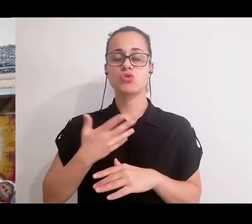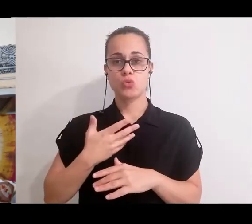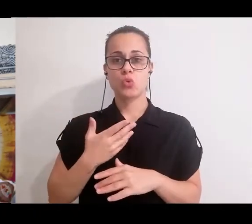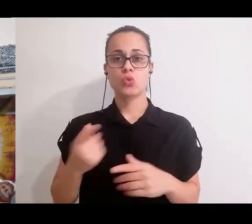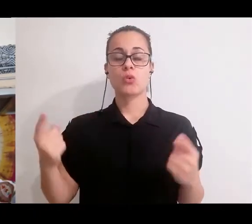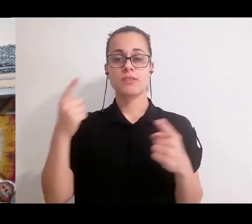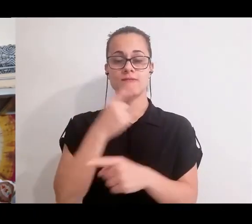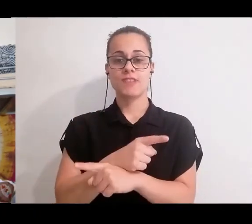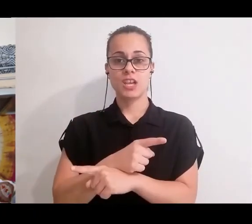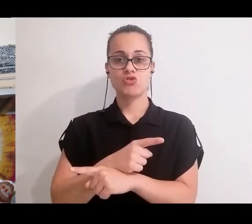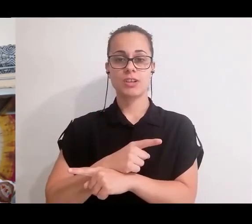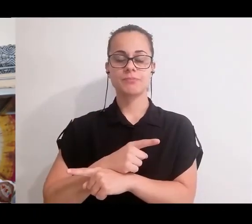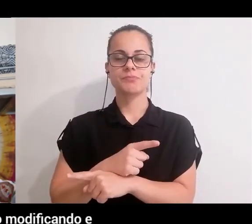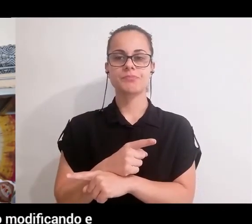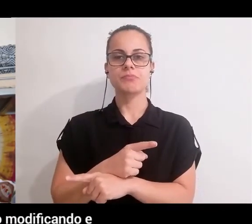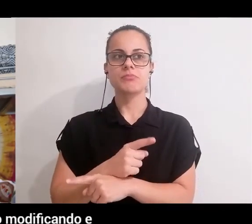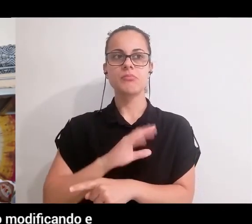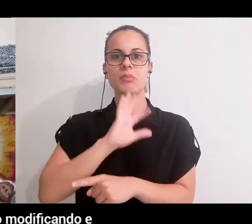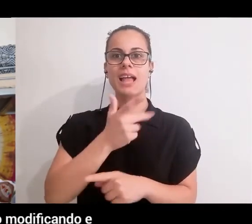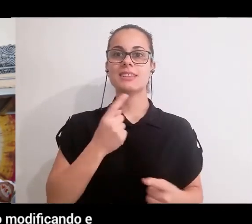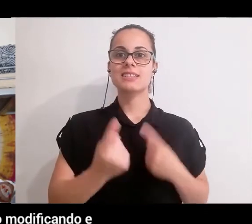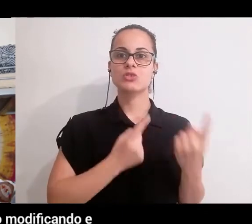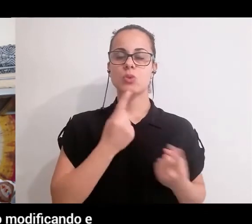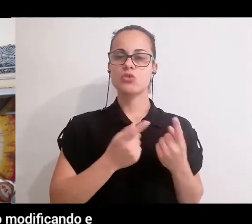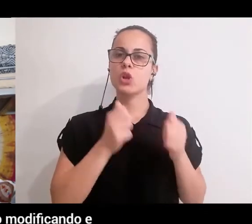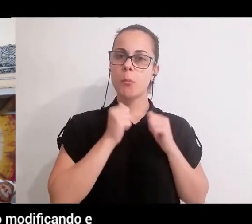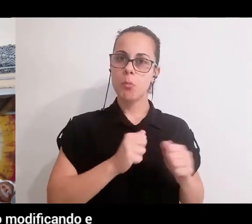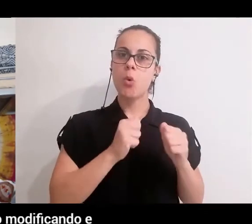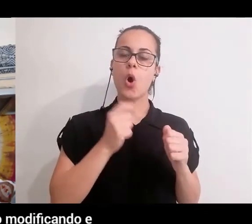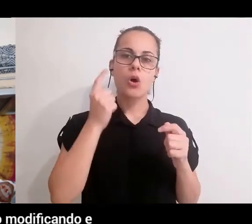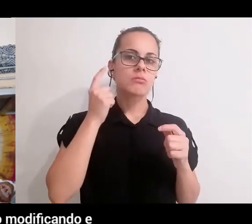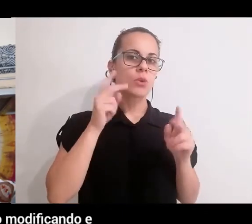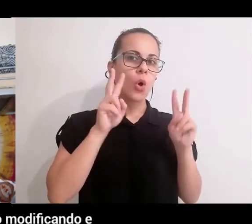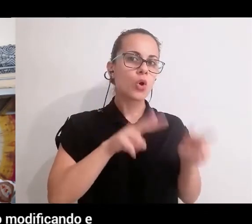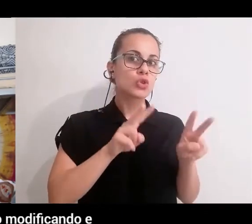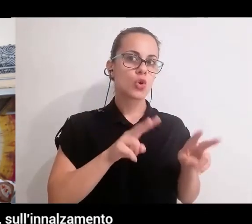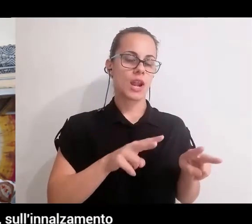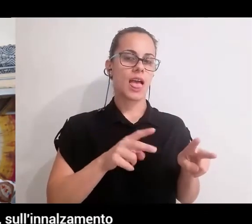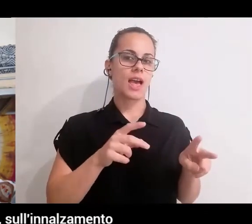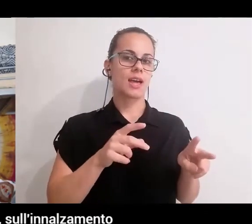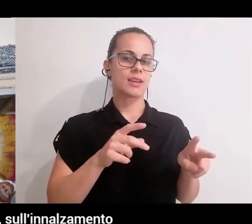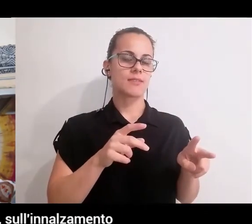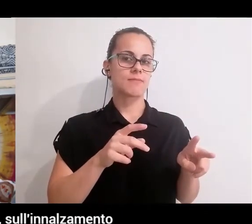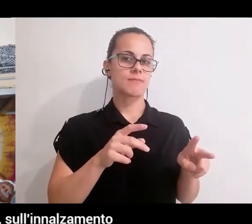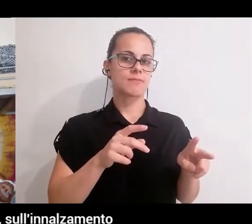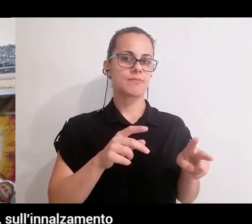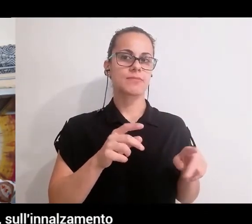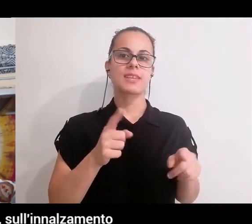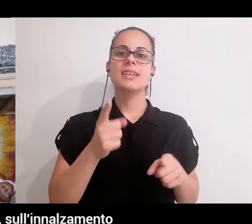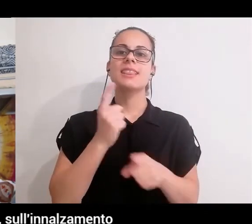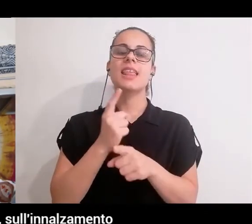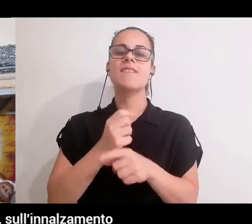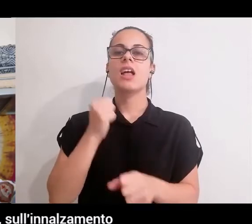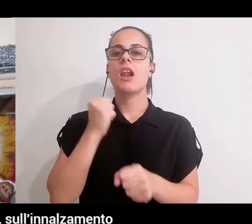aspetti verso i quali abbiamo un controllo, ovvero modificando e lavorando sulla qualità dei